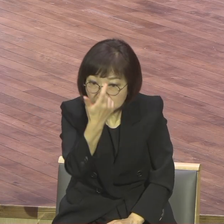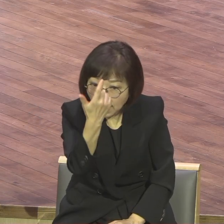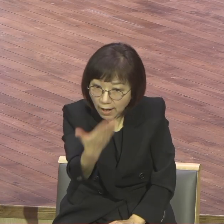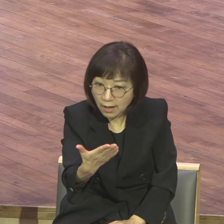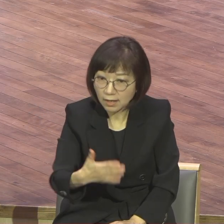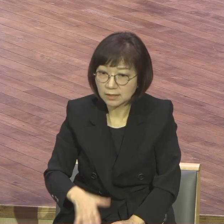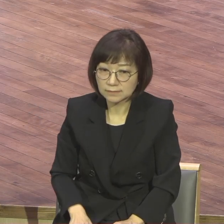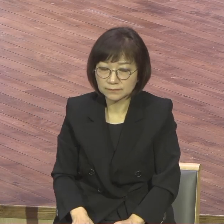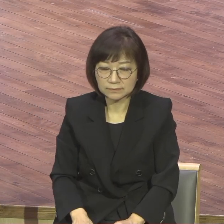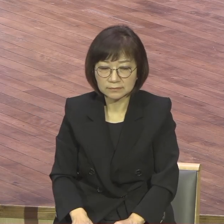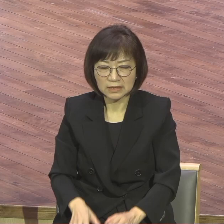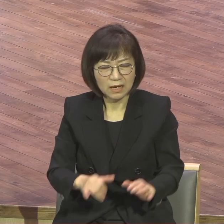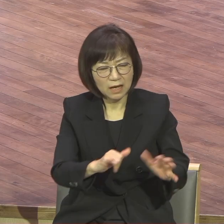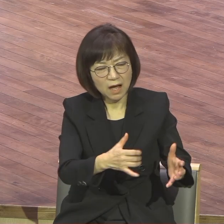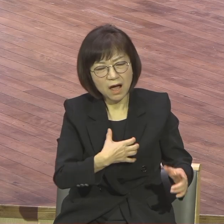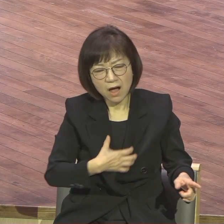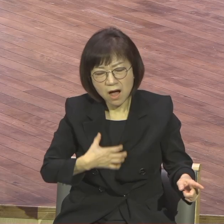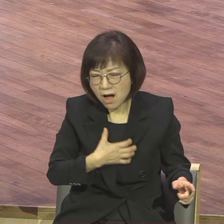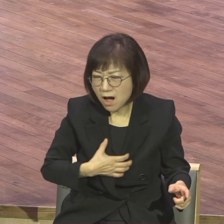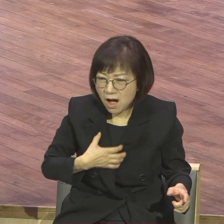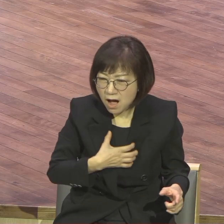세상 겸여로 꽉 차있습니까 욕심으로